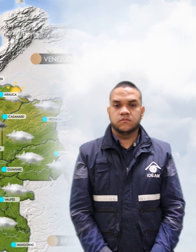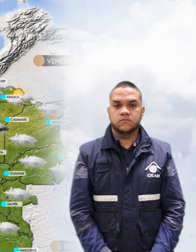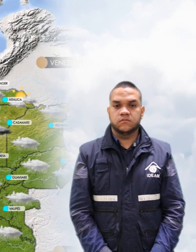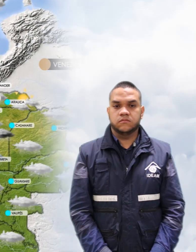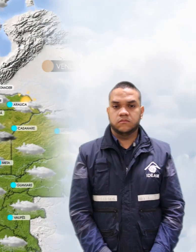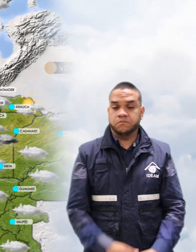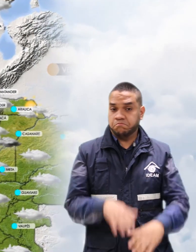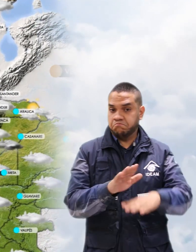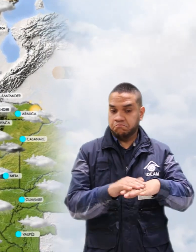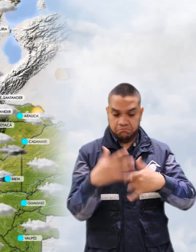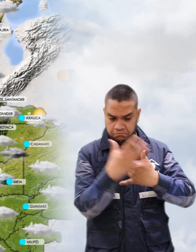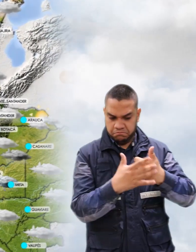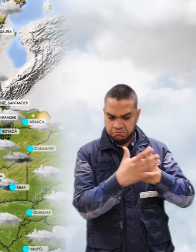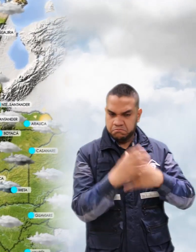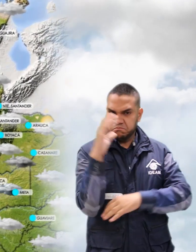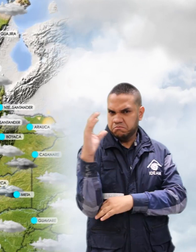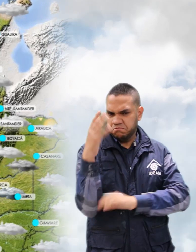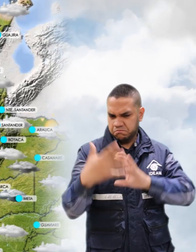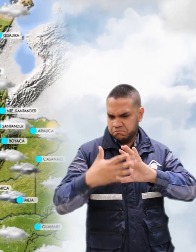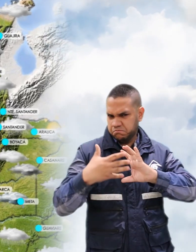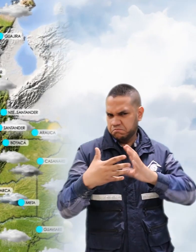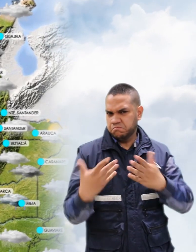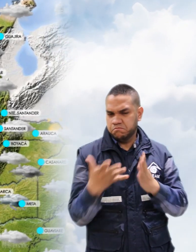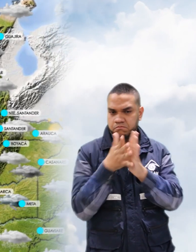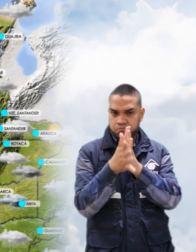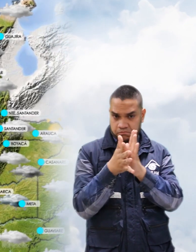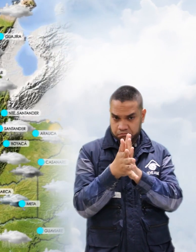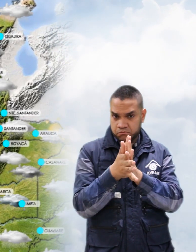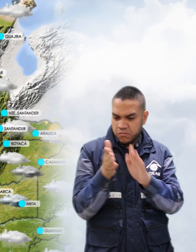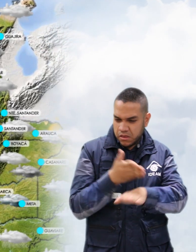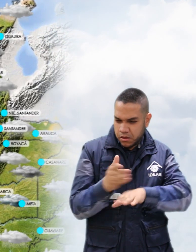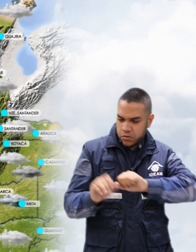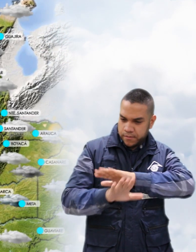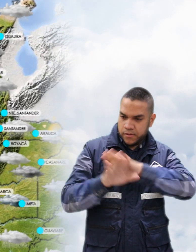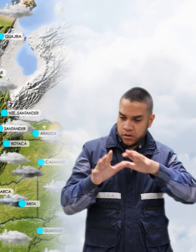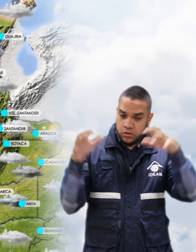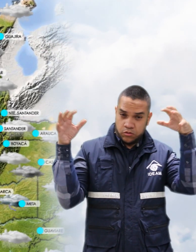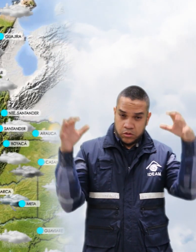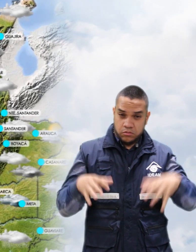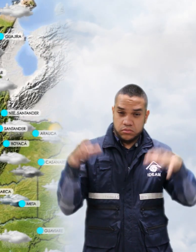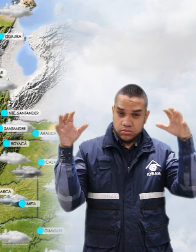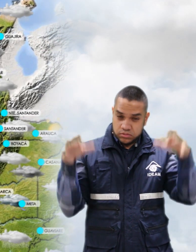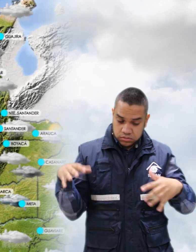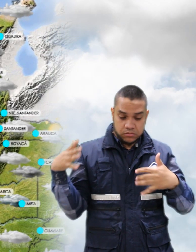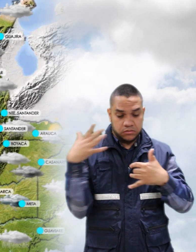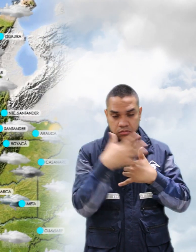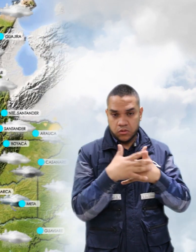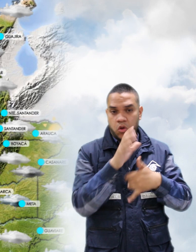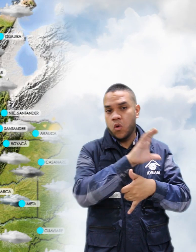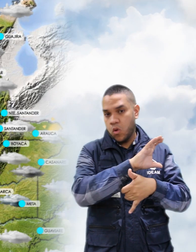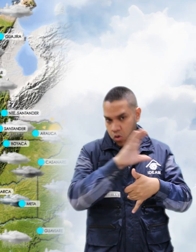El pronóstico a nivel nacional en horas de la mañana nos indica que tendremos condiciones de lluvia en gran parte de la región